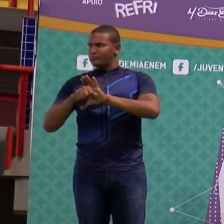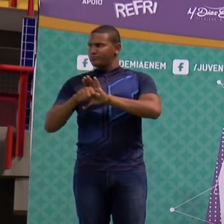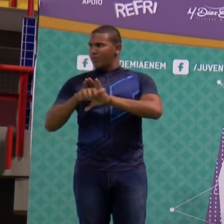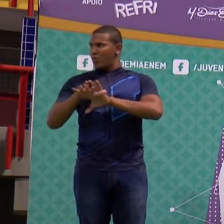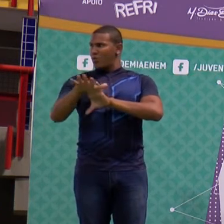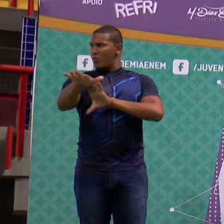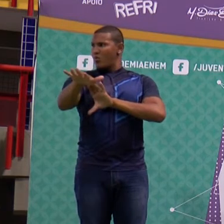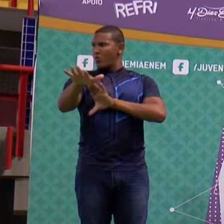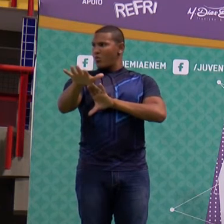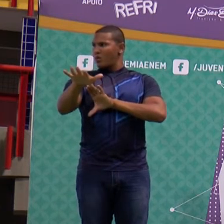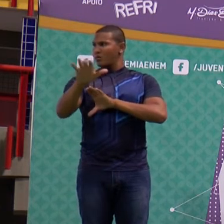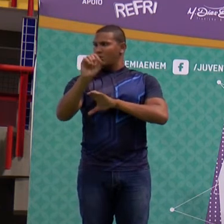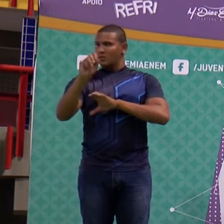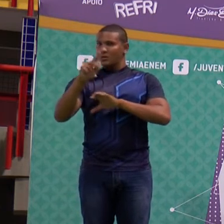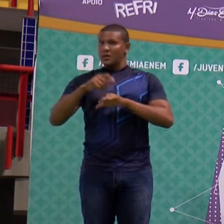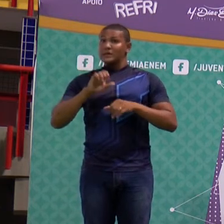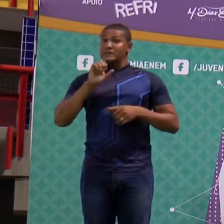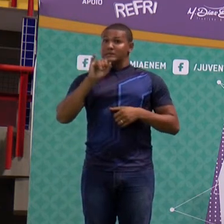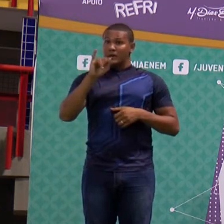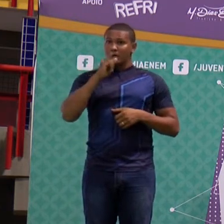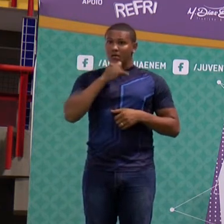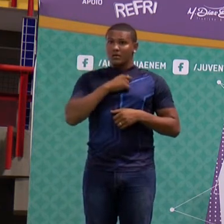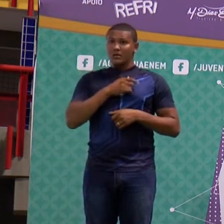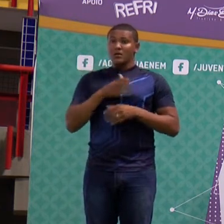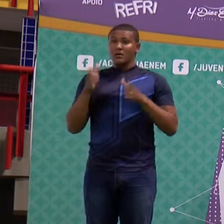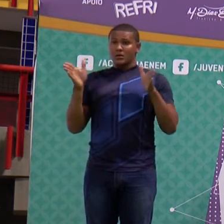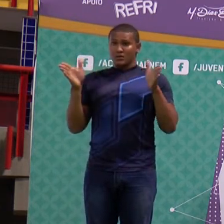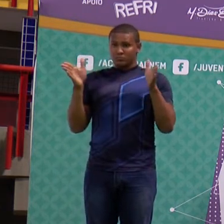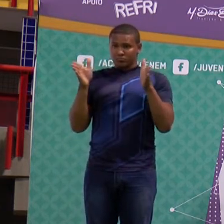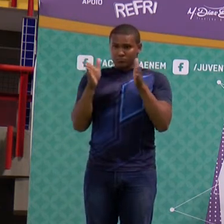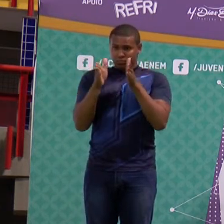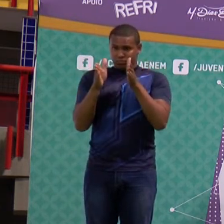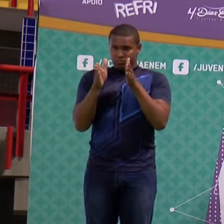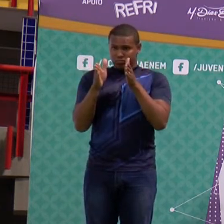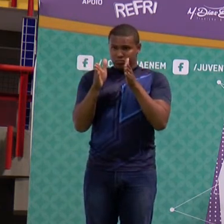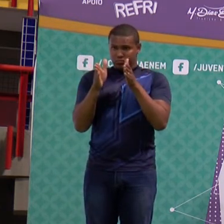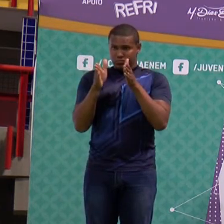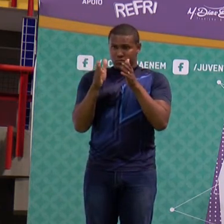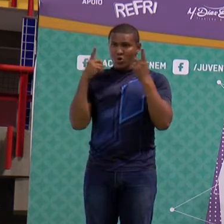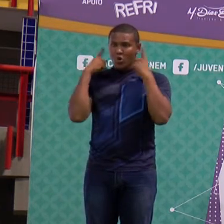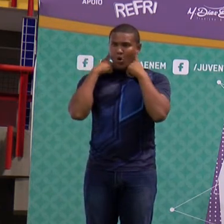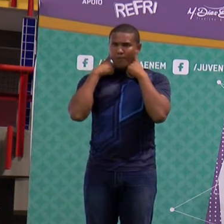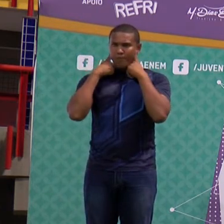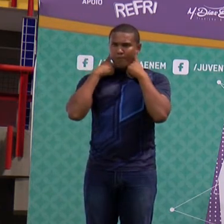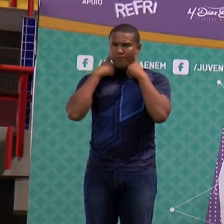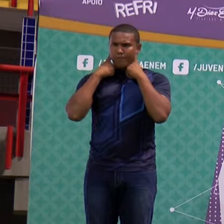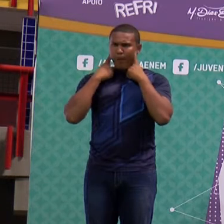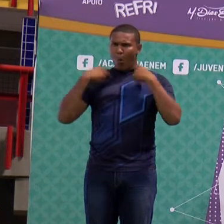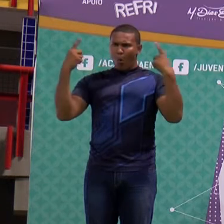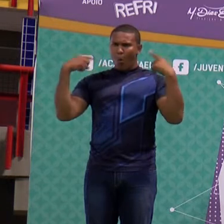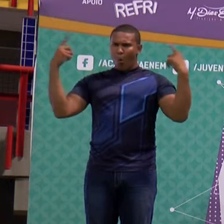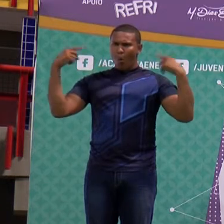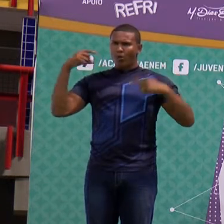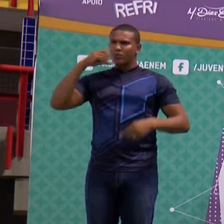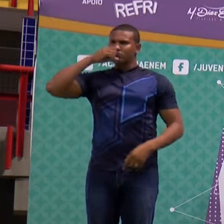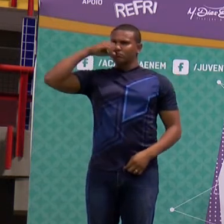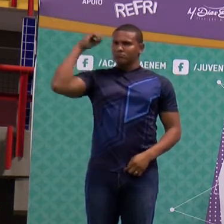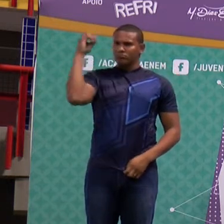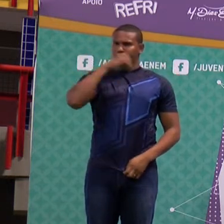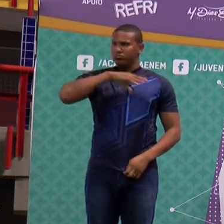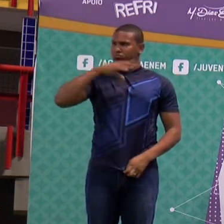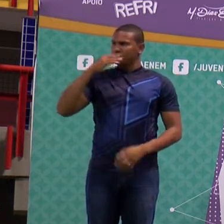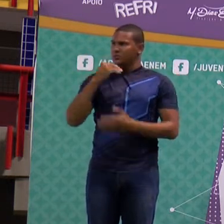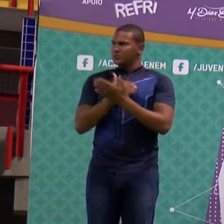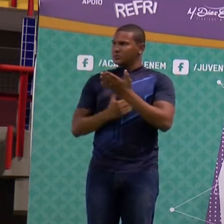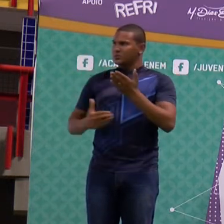maior a intensidade então o que é que se ganha com essa caixa? Intensidade é